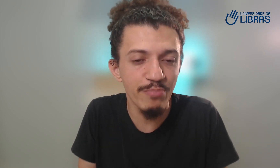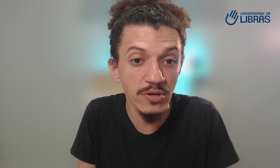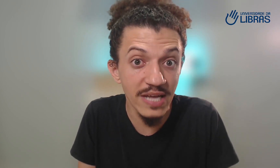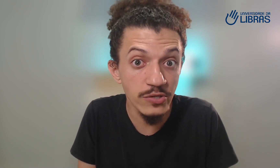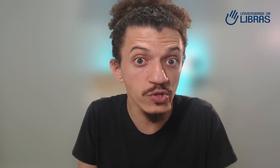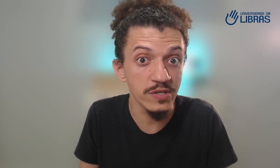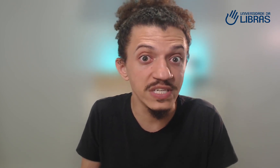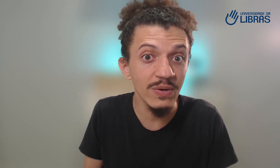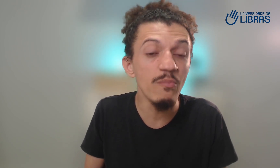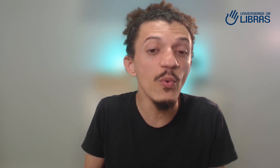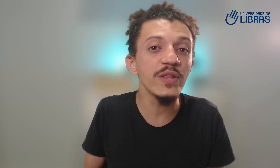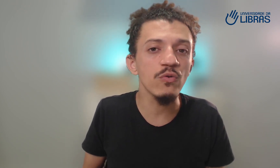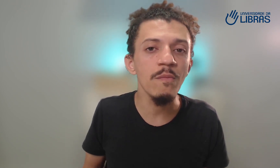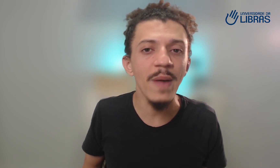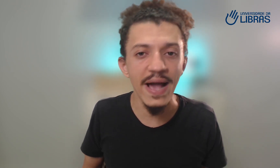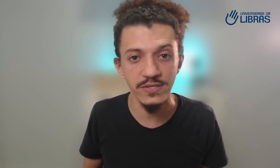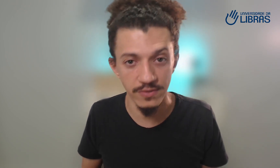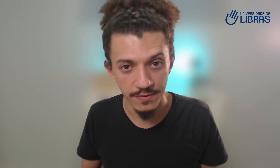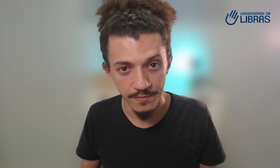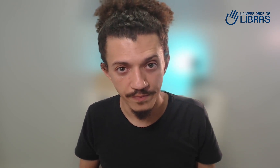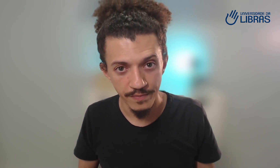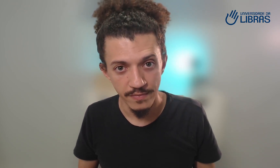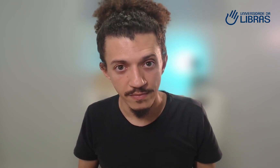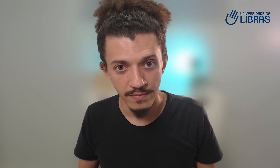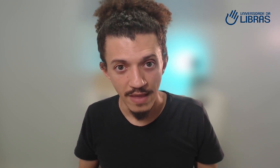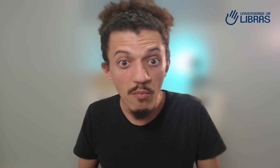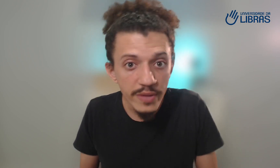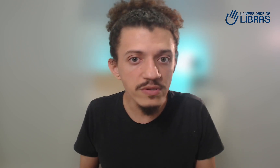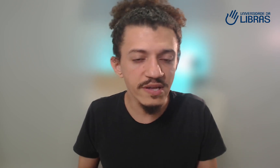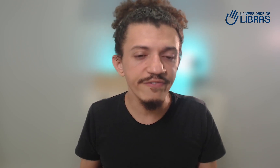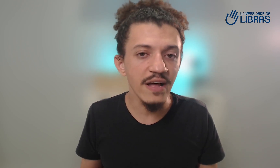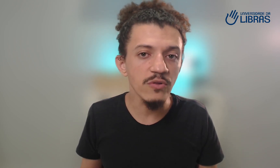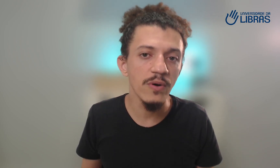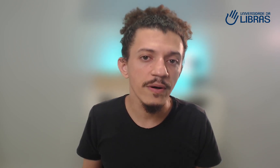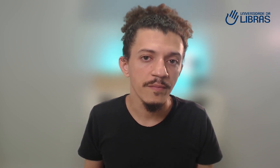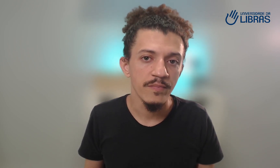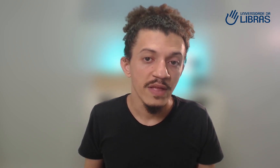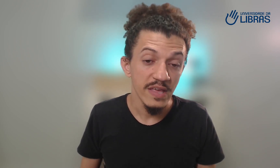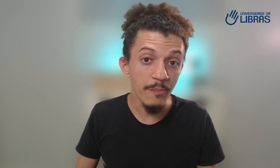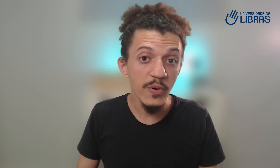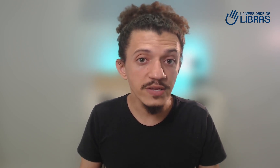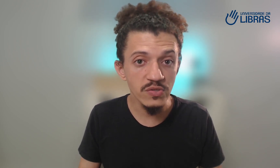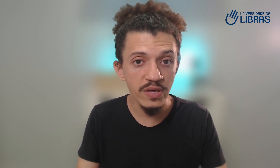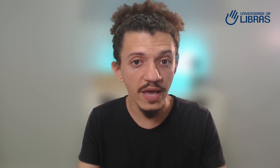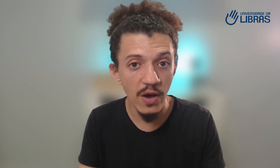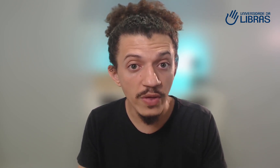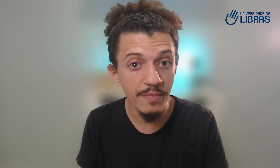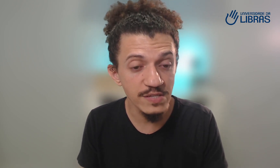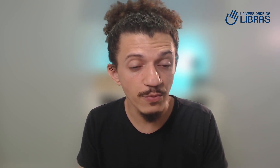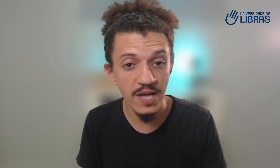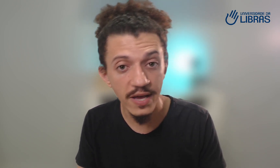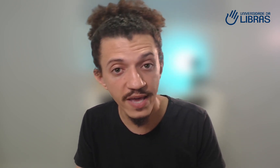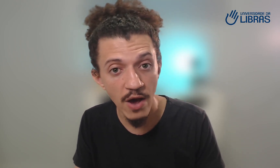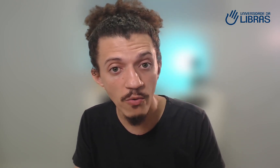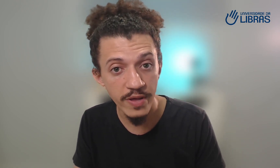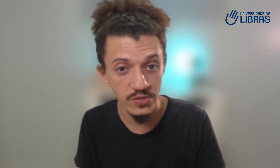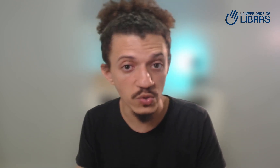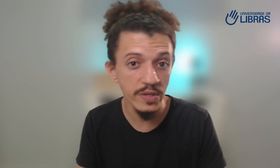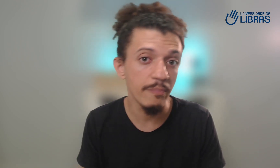processo sozinho é muito complexo, é muito desafiador. E é por isso que eu e a minha esposa Raquel, que é surda,